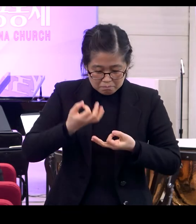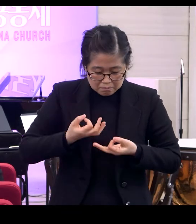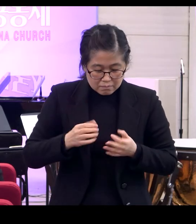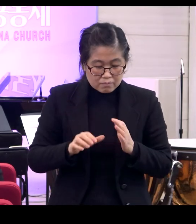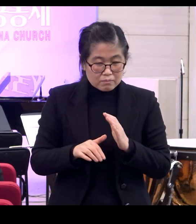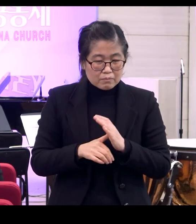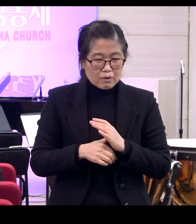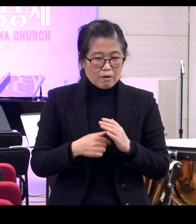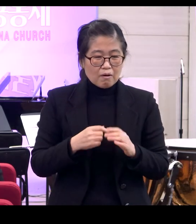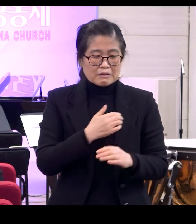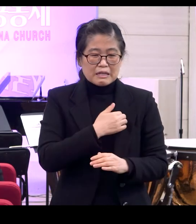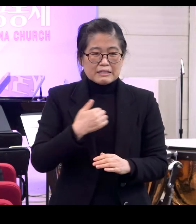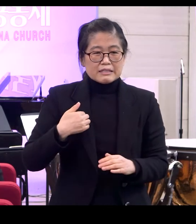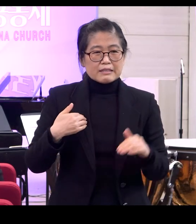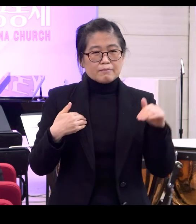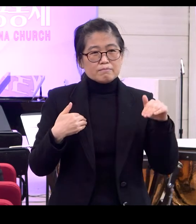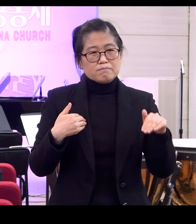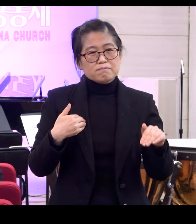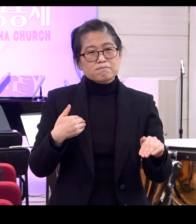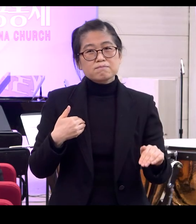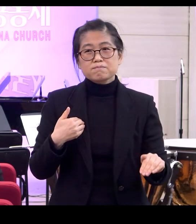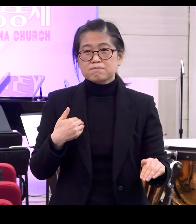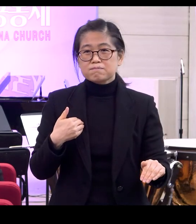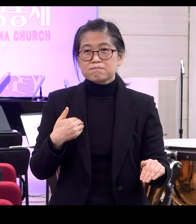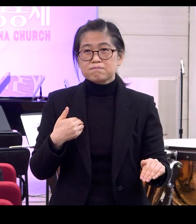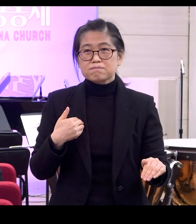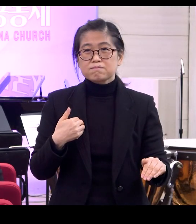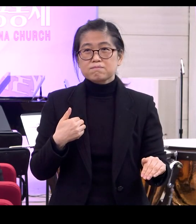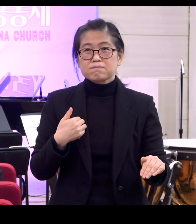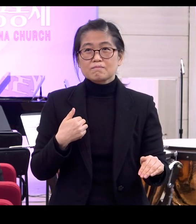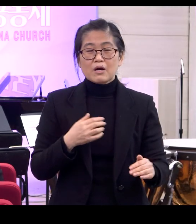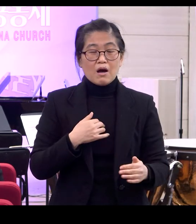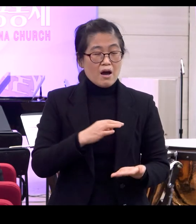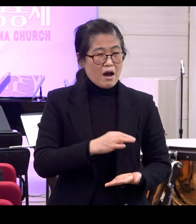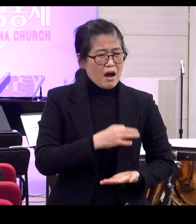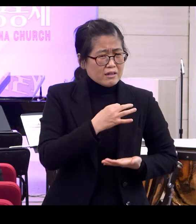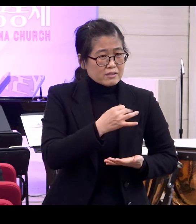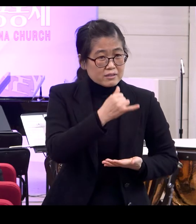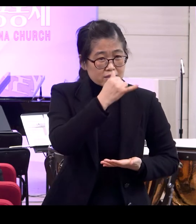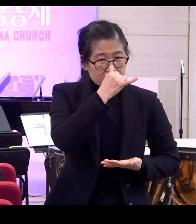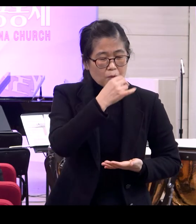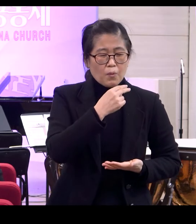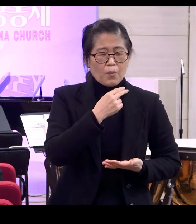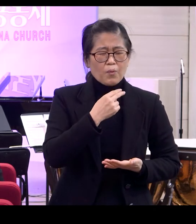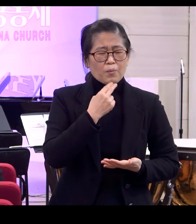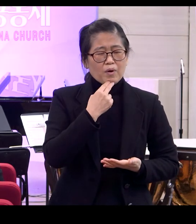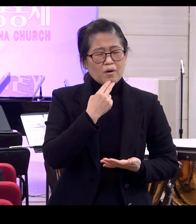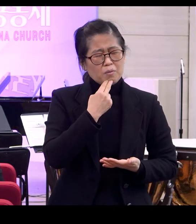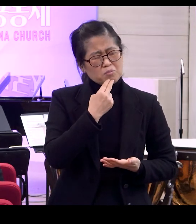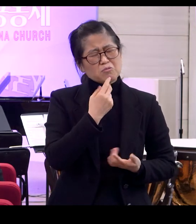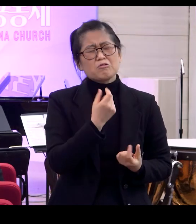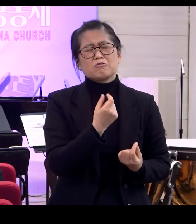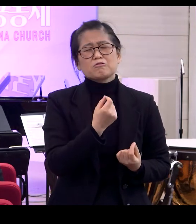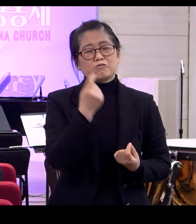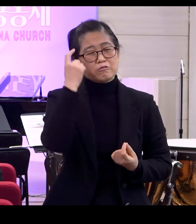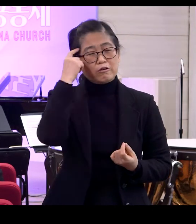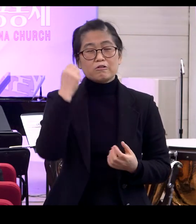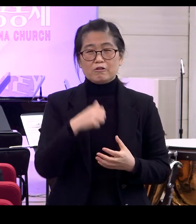어떤 그런 그 스스로 뭐 이렇게 가치있다 뭐 이런 생각 못하고 별로 아닌 것처럼 무가치한 것처럼